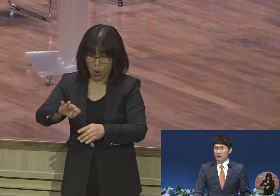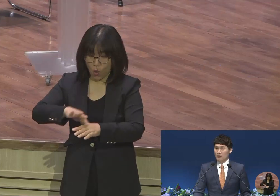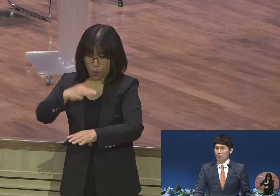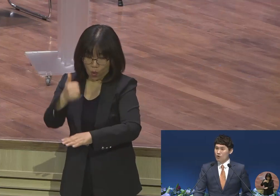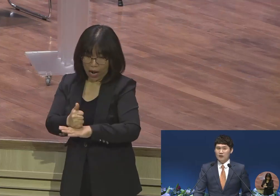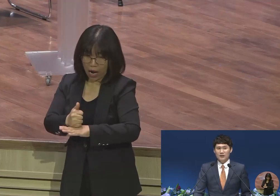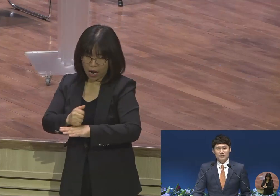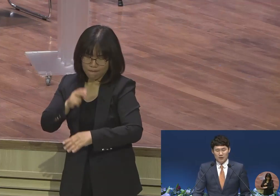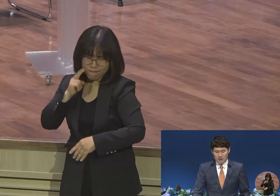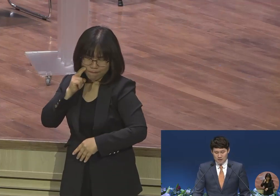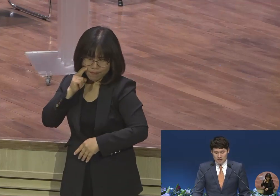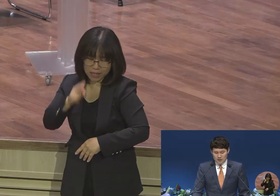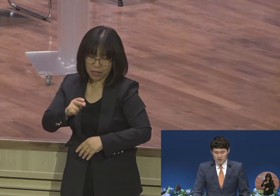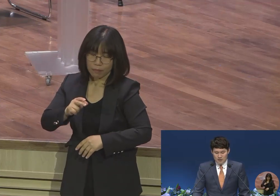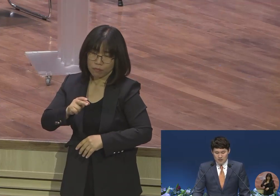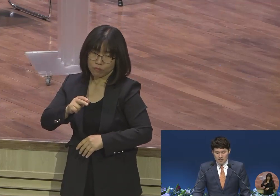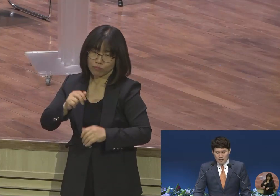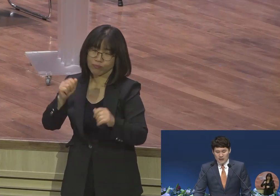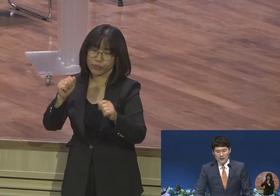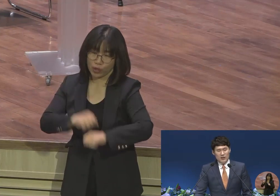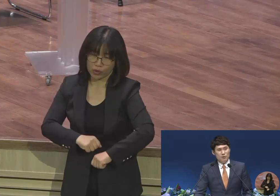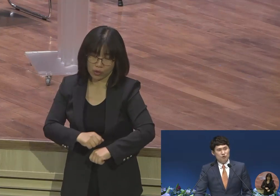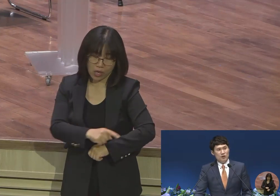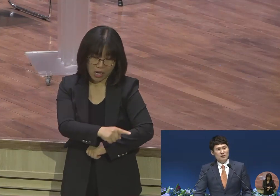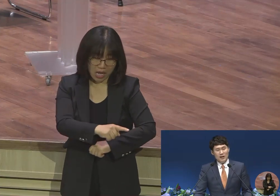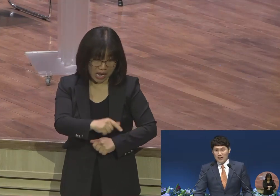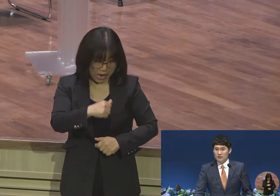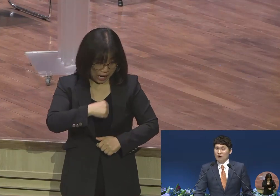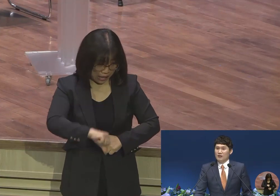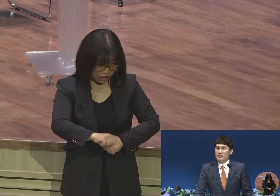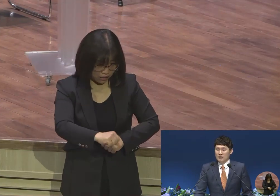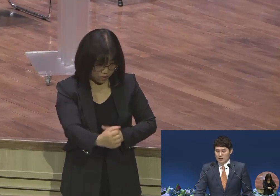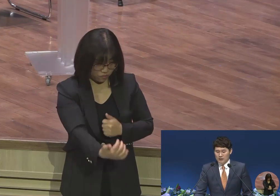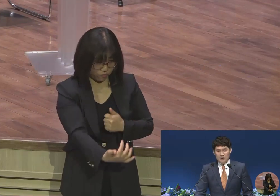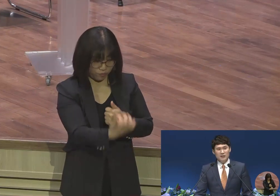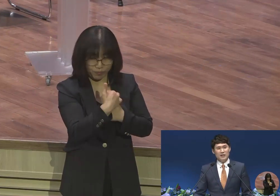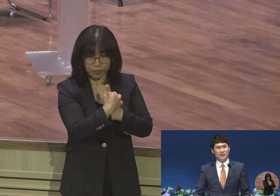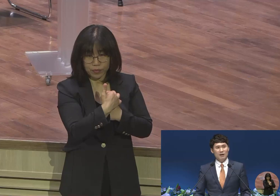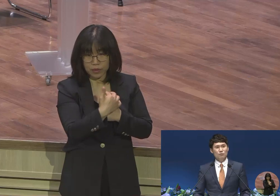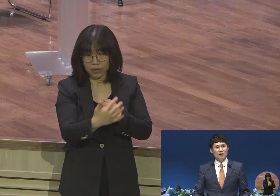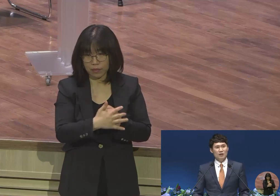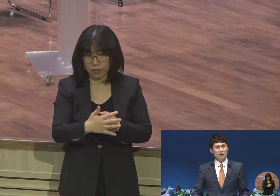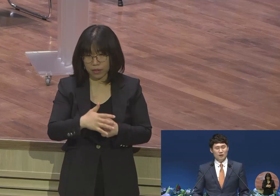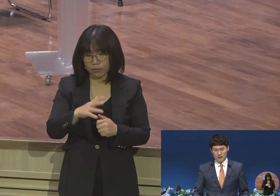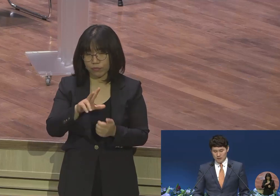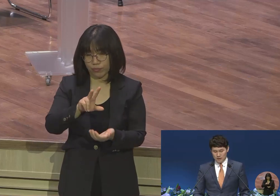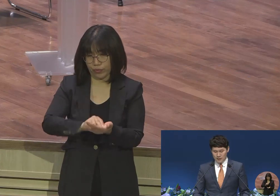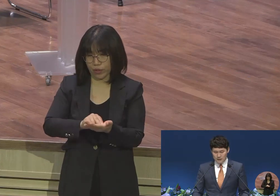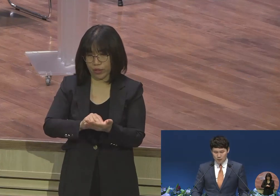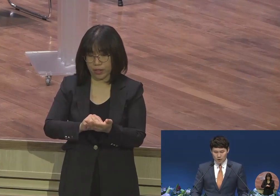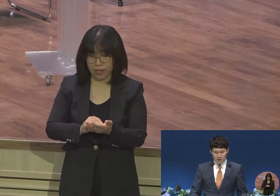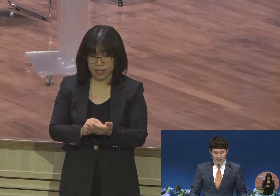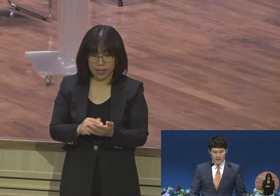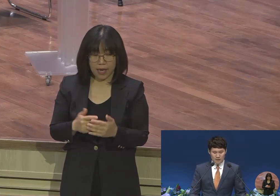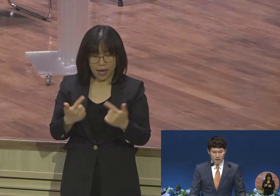몰략을 했습니까? 자신의 핏줄인 아들과 지금까지 함께 생사고락을 같이 했던